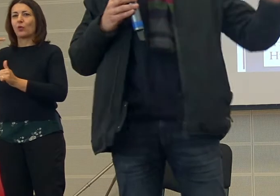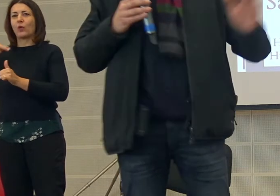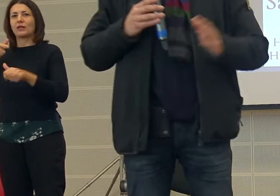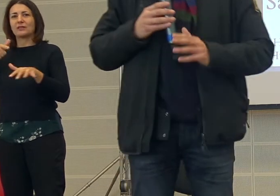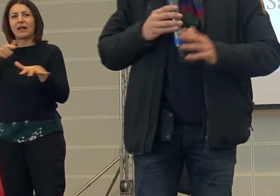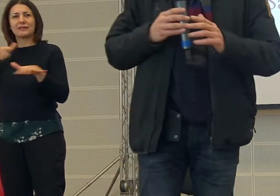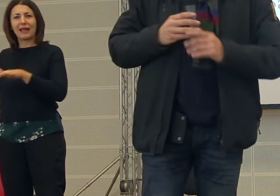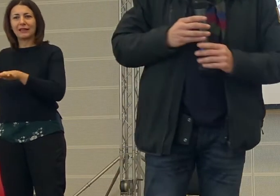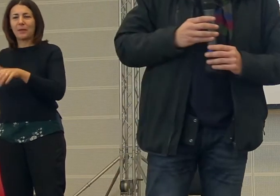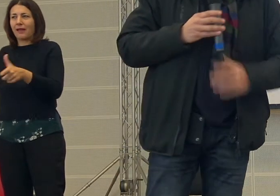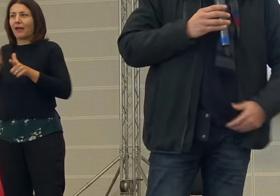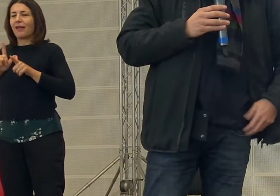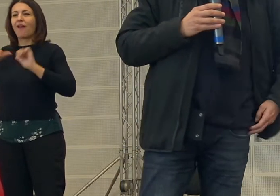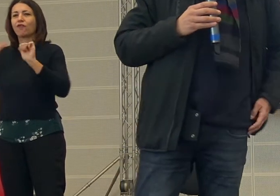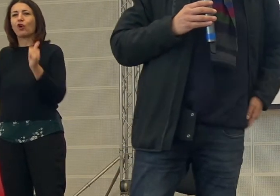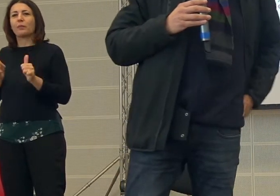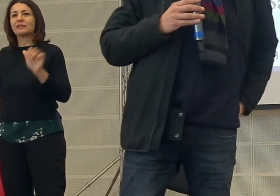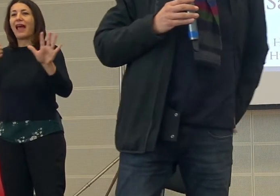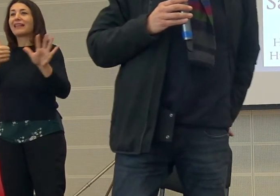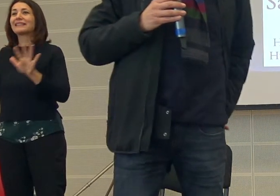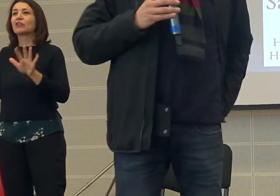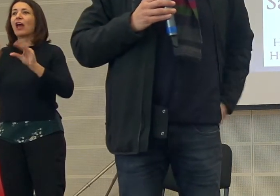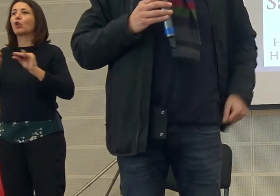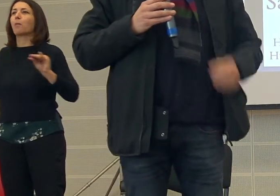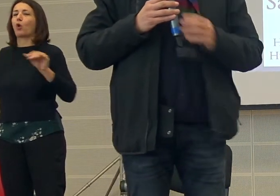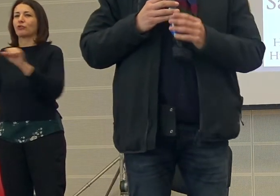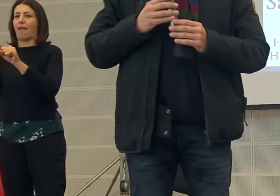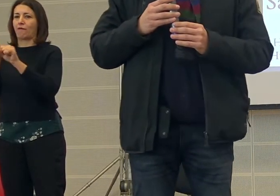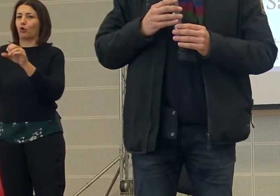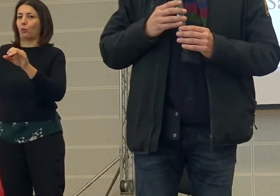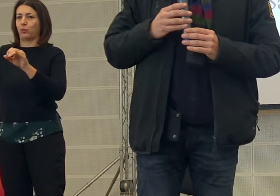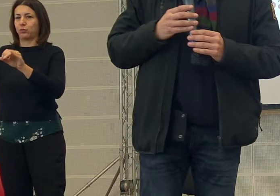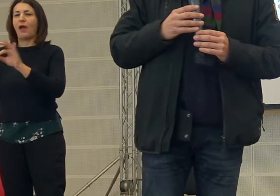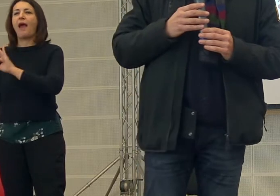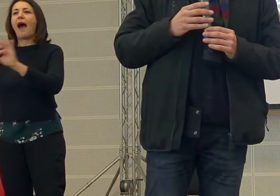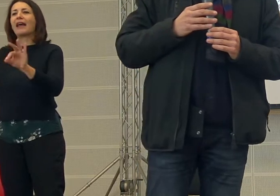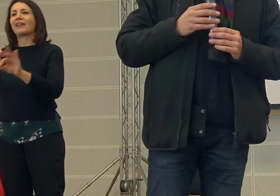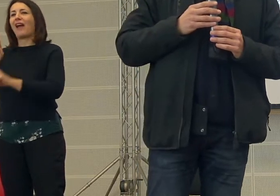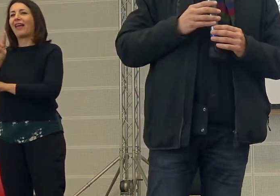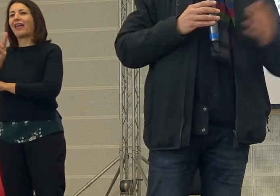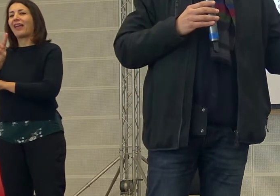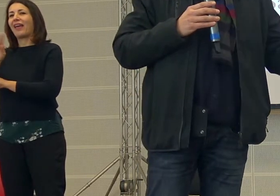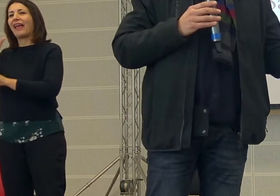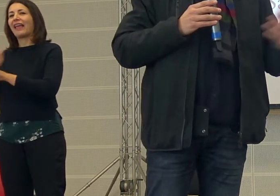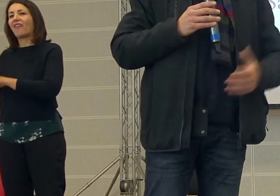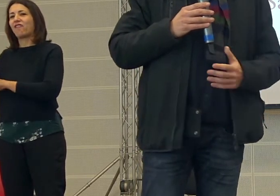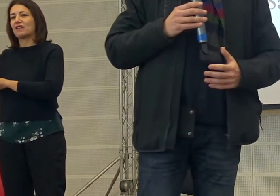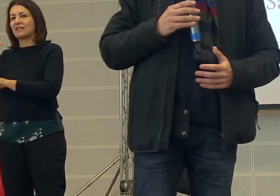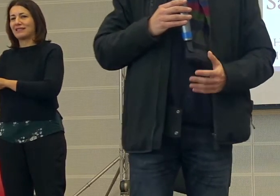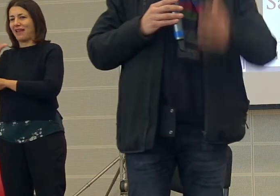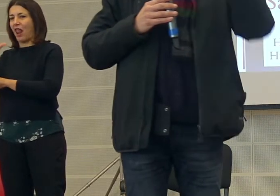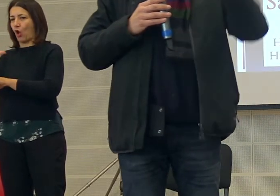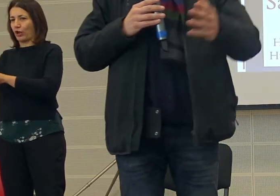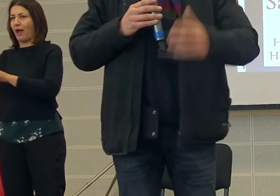bellissima per Scandicci, daremo 600 posti di lavoro in più con l'arrivo di Yves Saint Laurent al palazzaccio. Super Quark si è